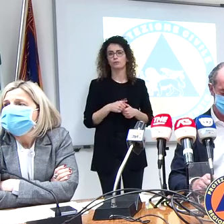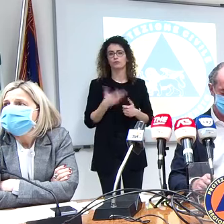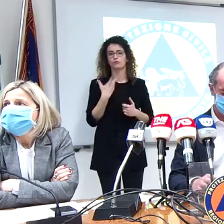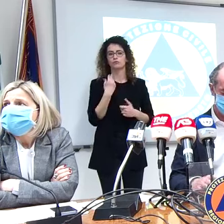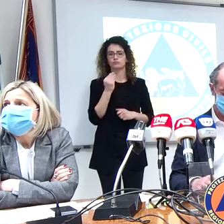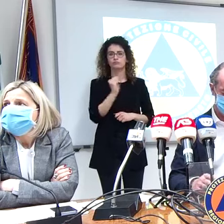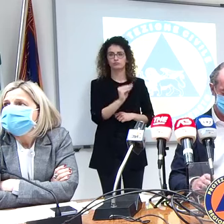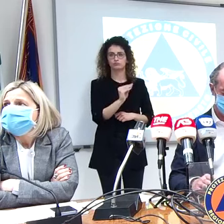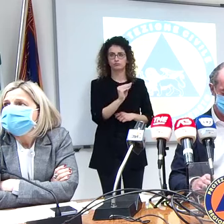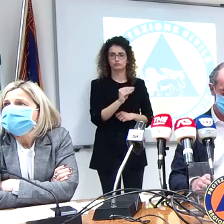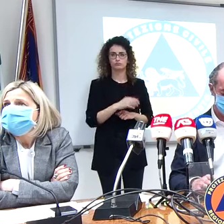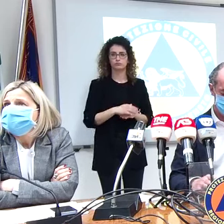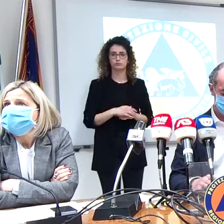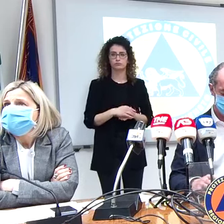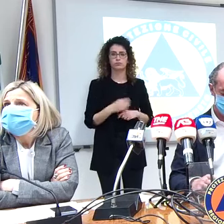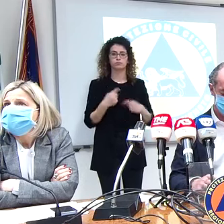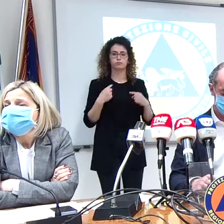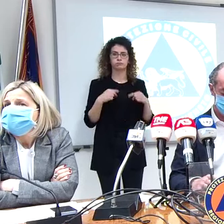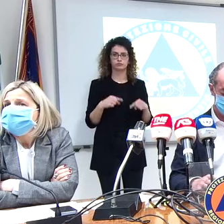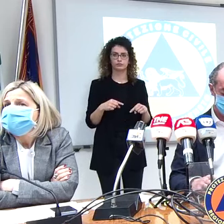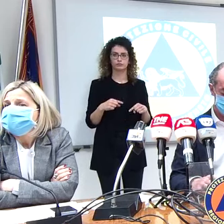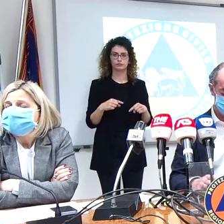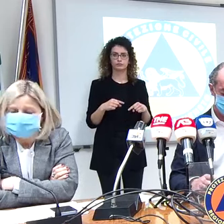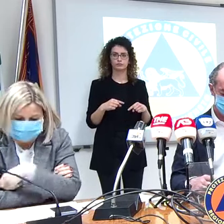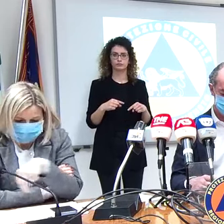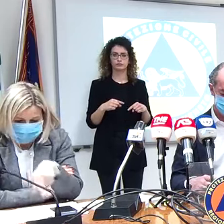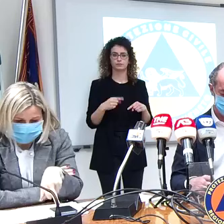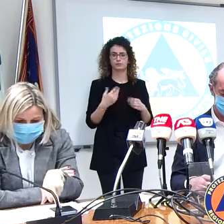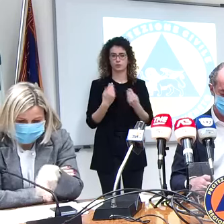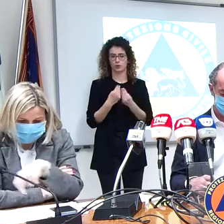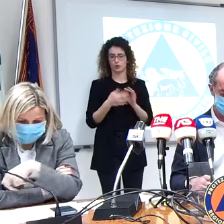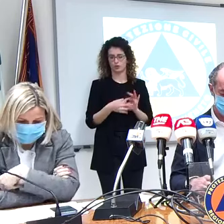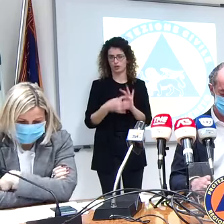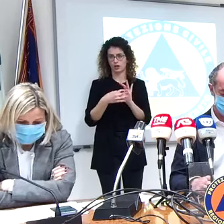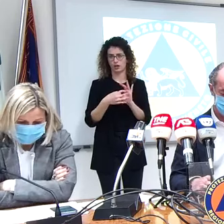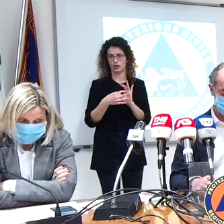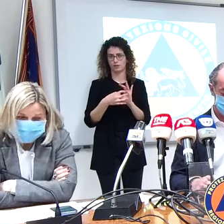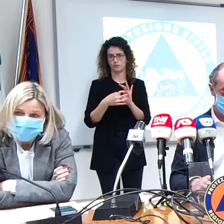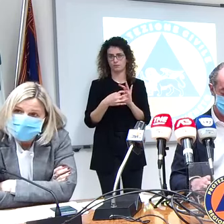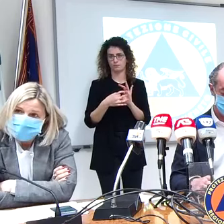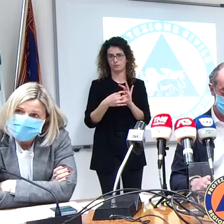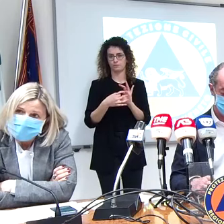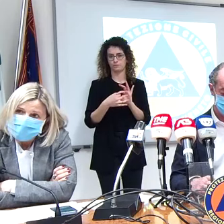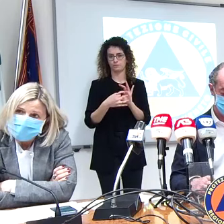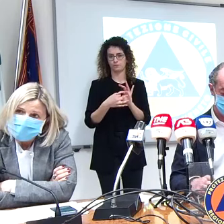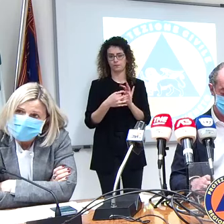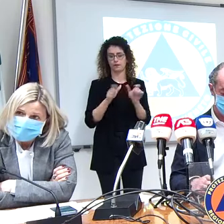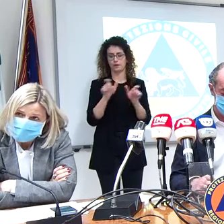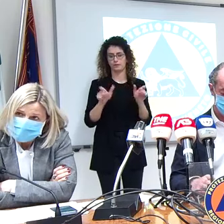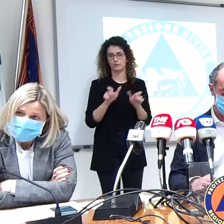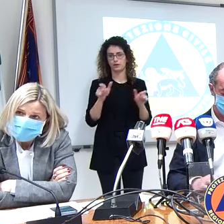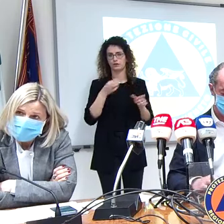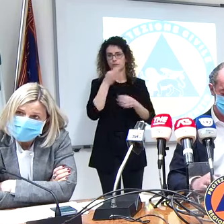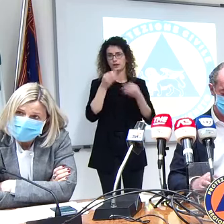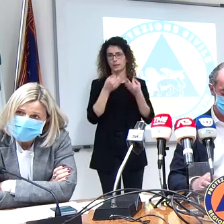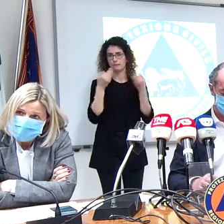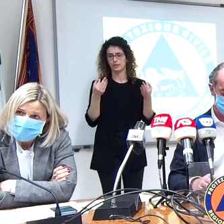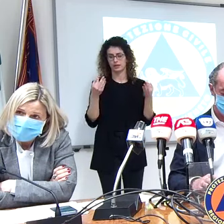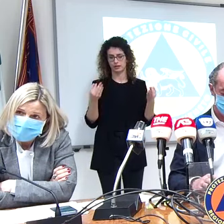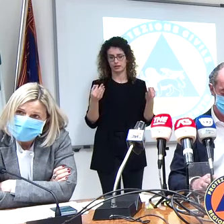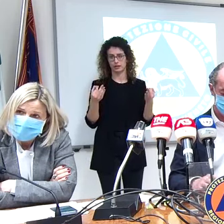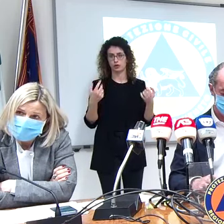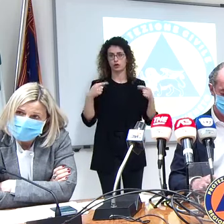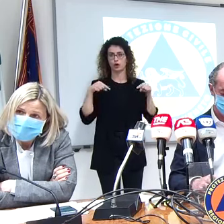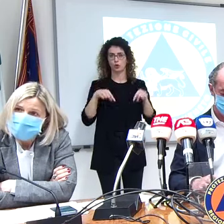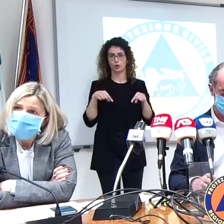chiedere, e quindi sempre in coda la collega, per spiegare bene alle persone, al momento tutte le persone che devono